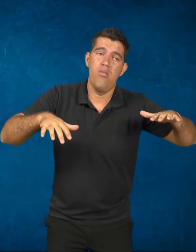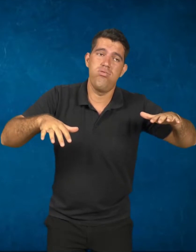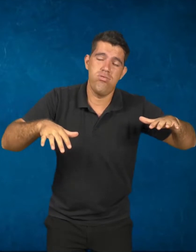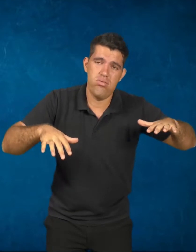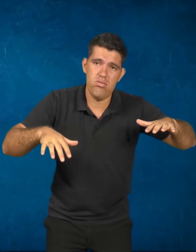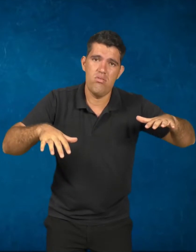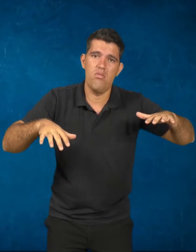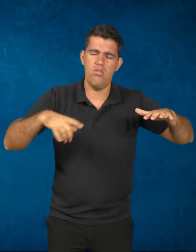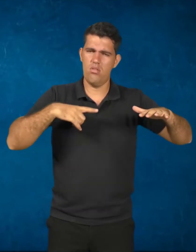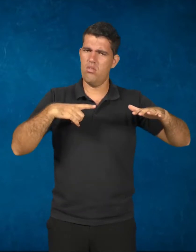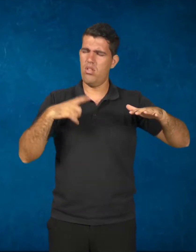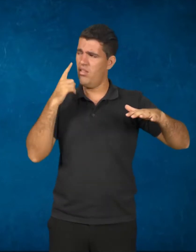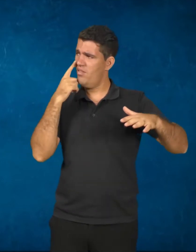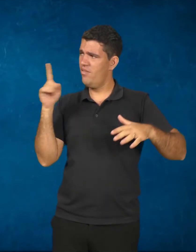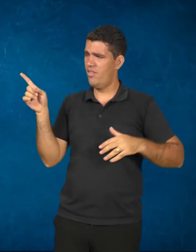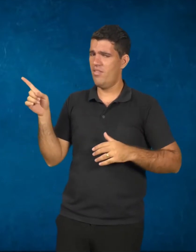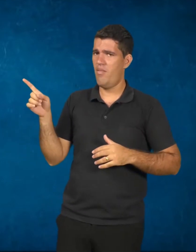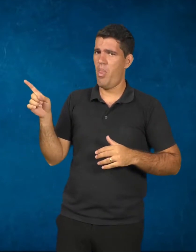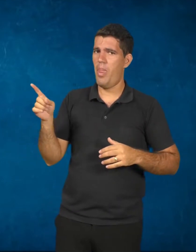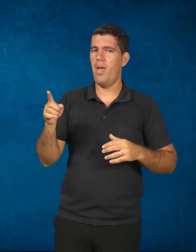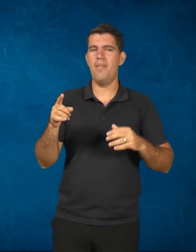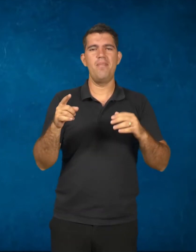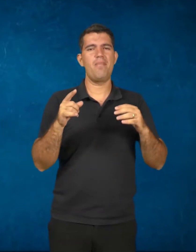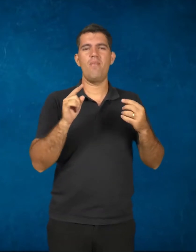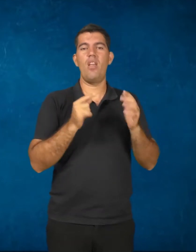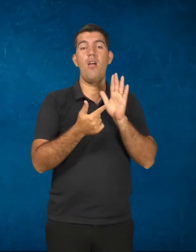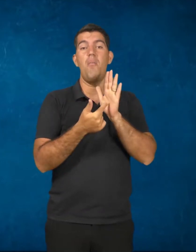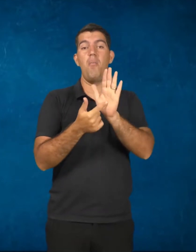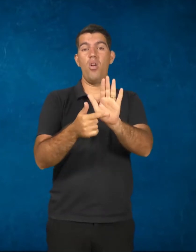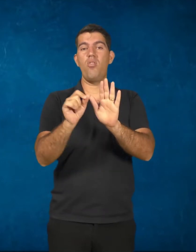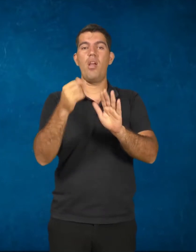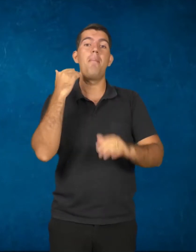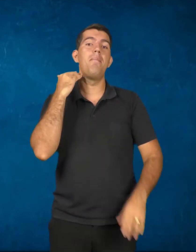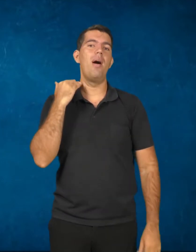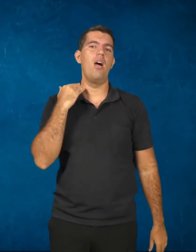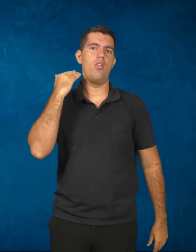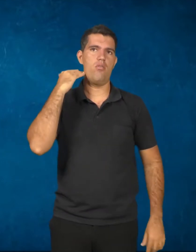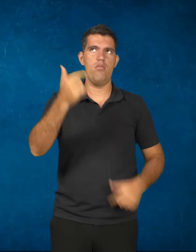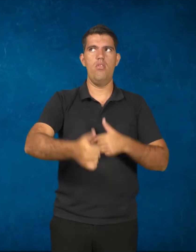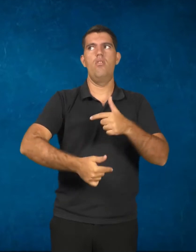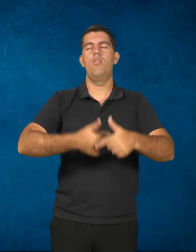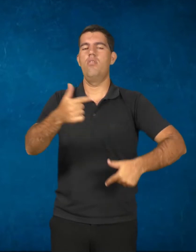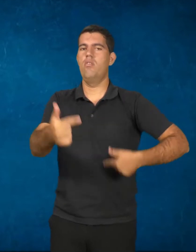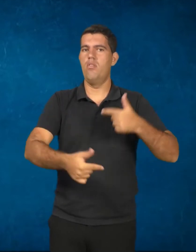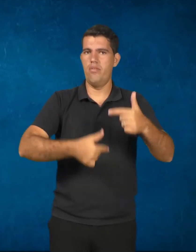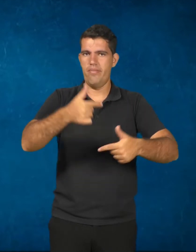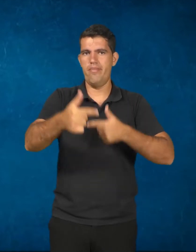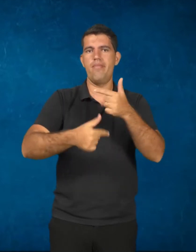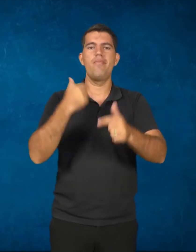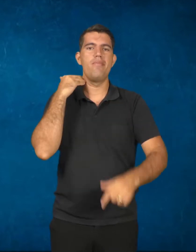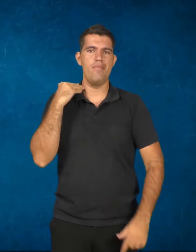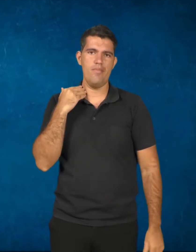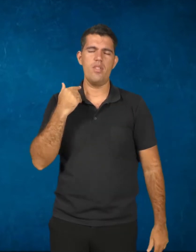Isso reflete muito a situação dos bancos, dos bancários hoje. Hoje nós sabemos